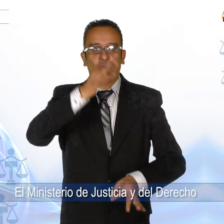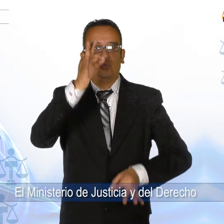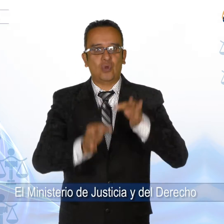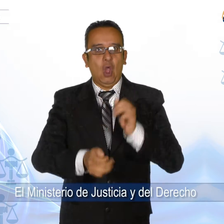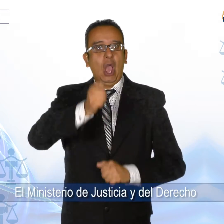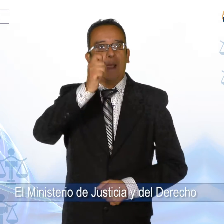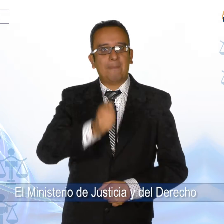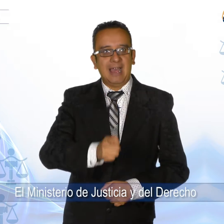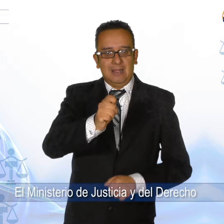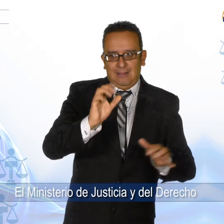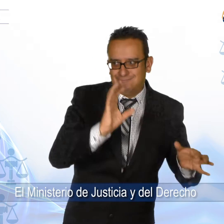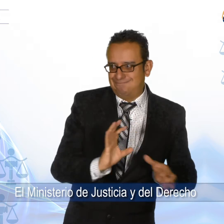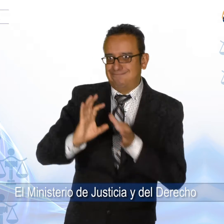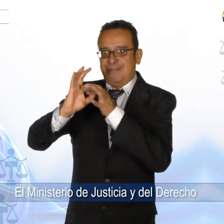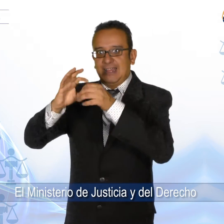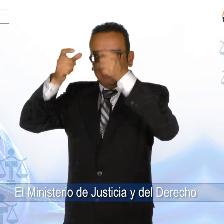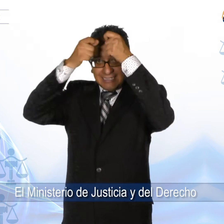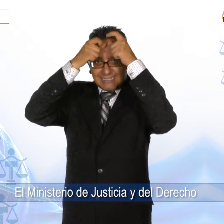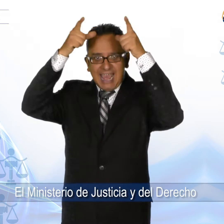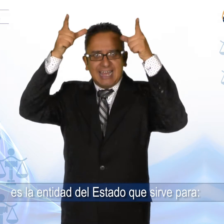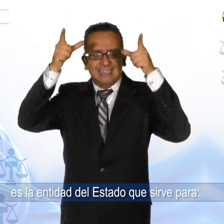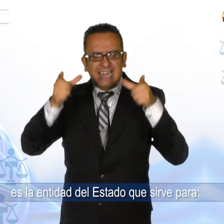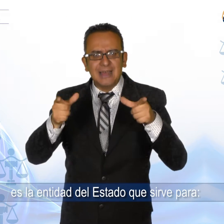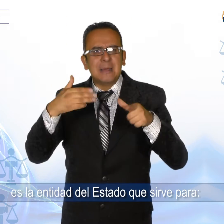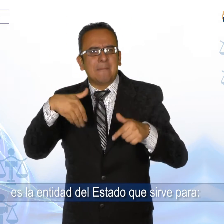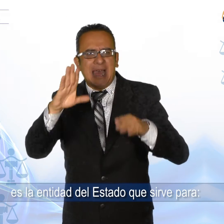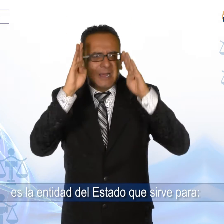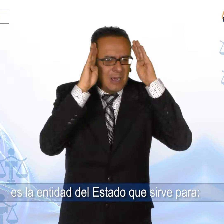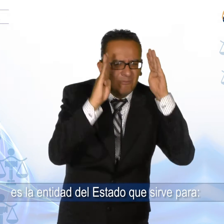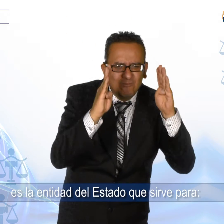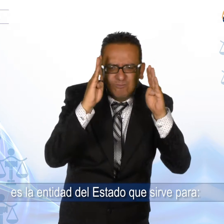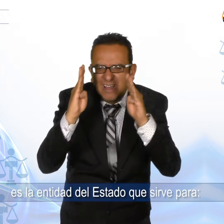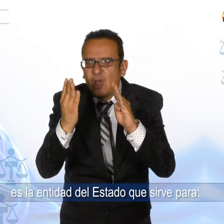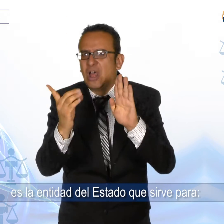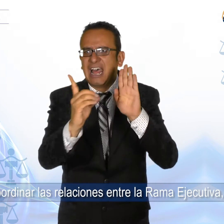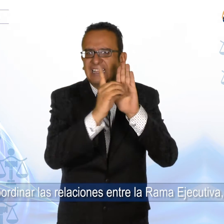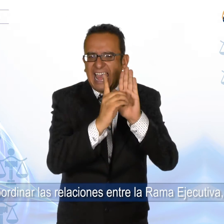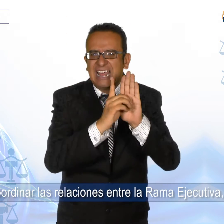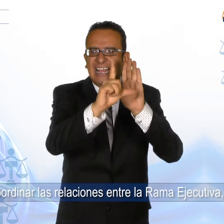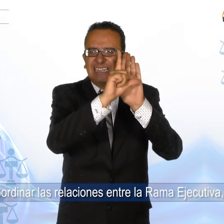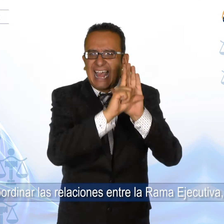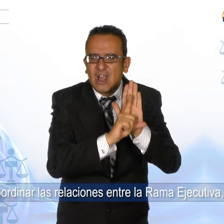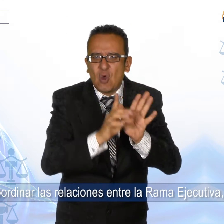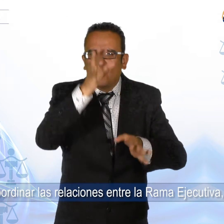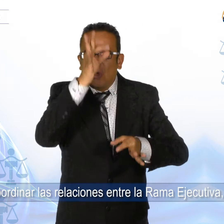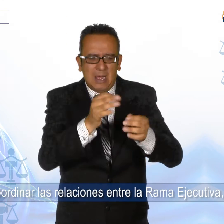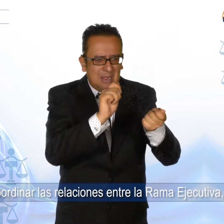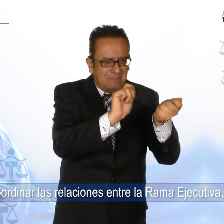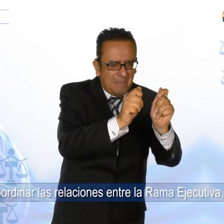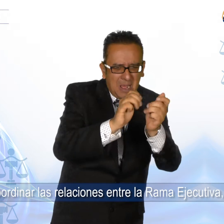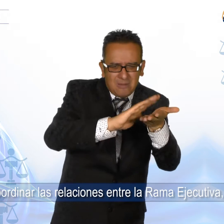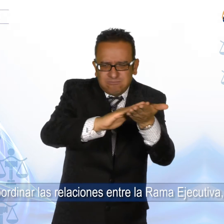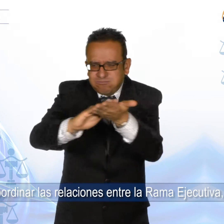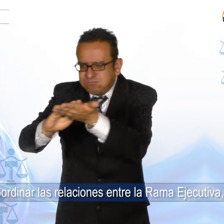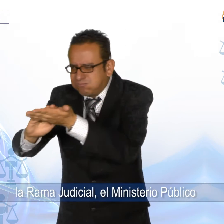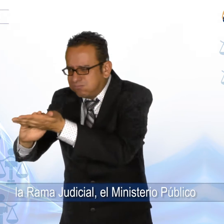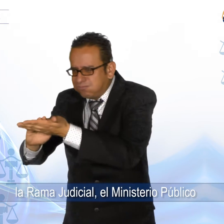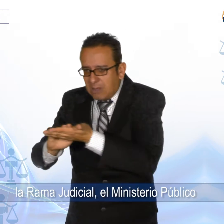El Ministerio de Justicia y del Derecho es la entidad del Estado que sirve para coordinar las relaciones entre la rama ejecutiva, la rama